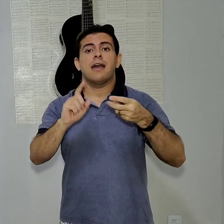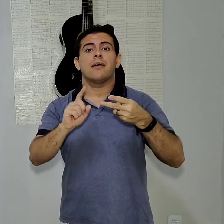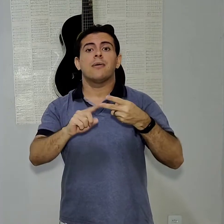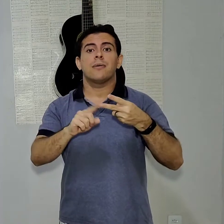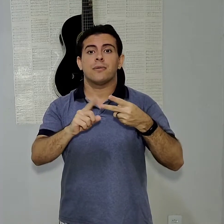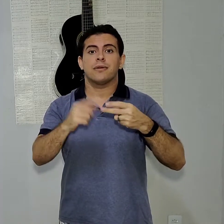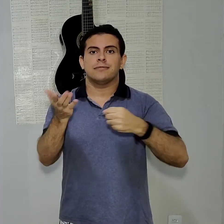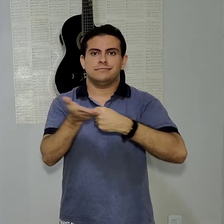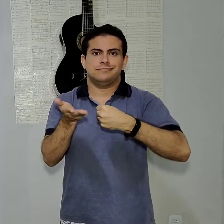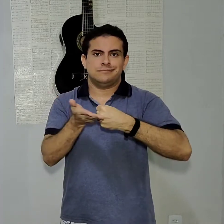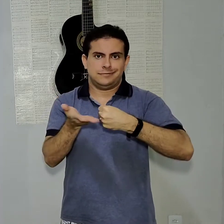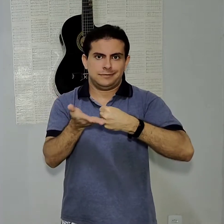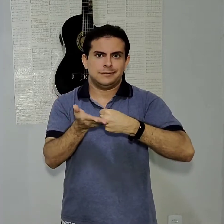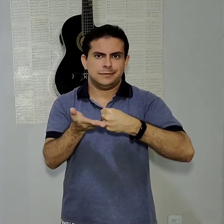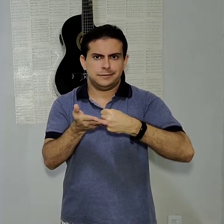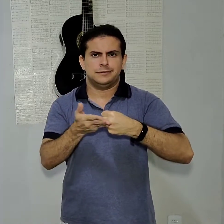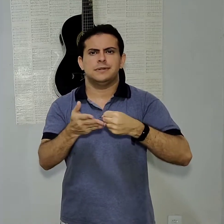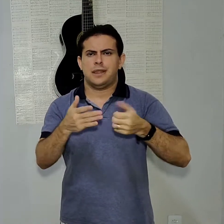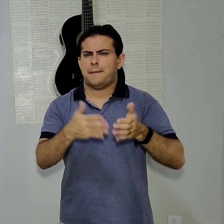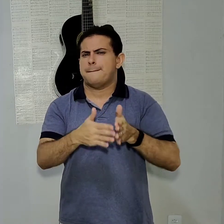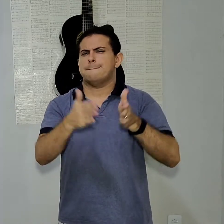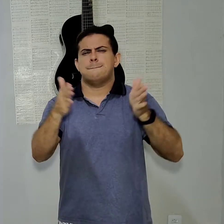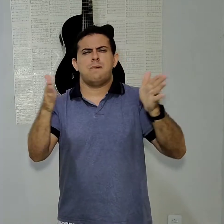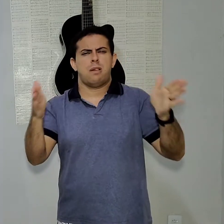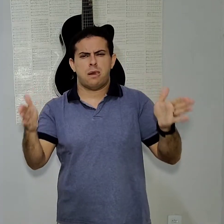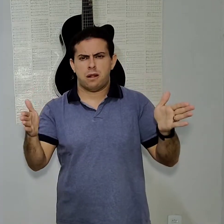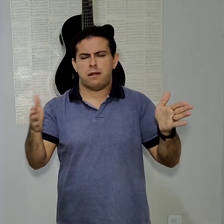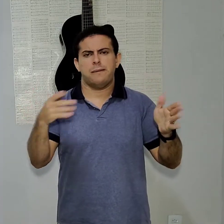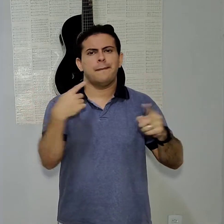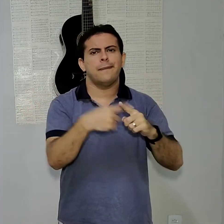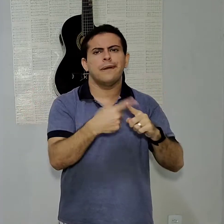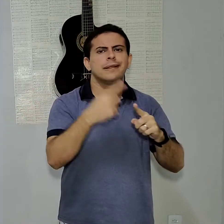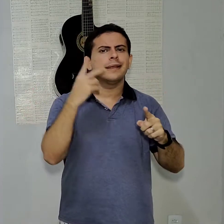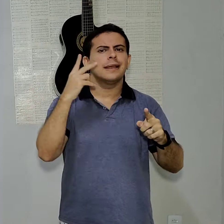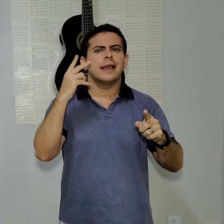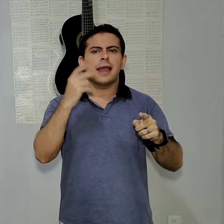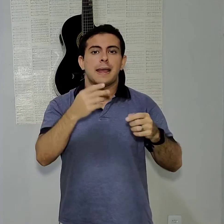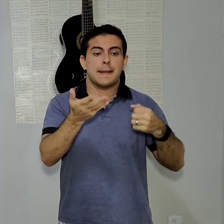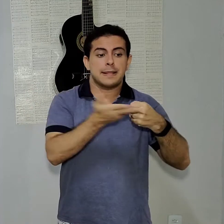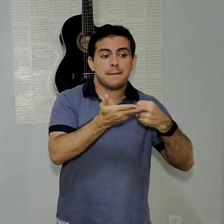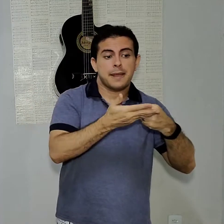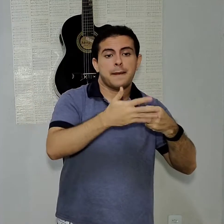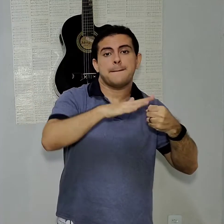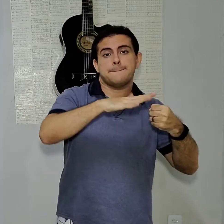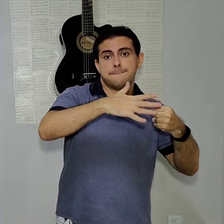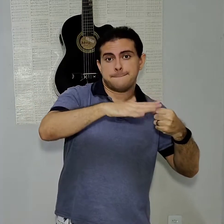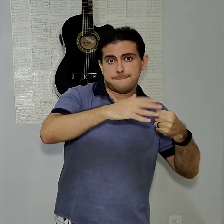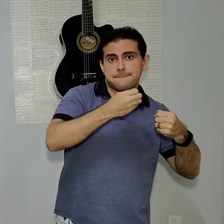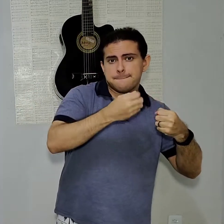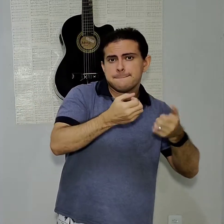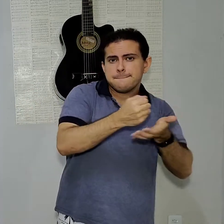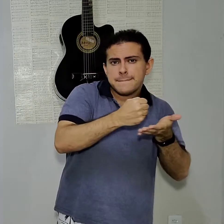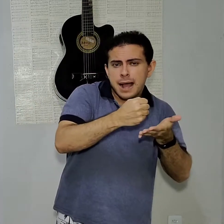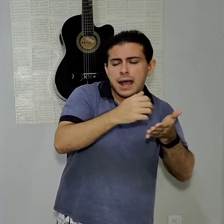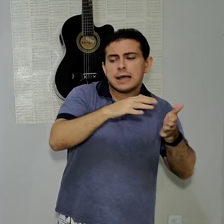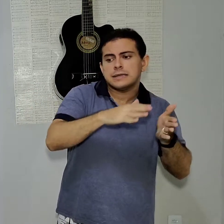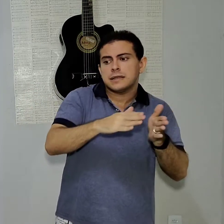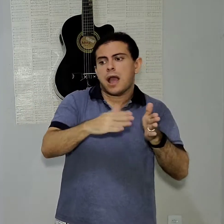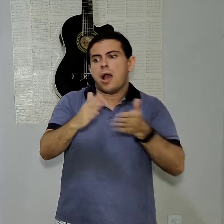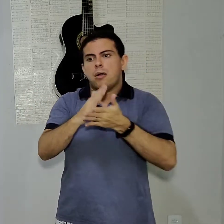ter aparelhos mais básicos aos mais prêmios, né? Intermediários mais simples aos prêmios.